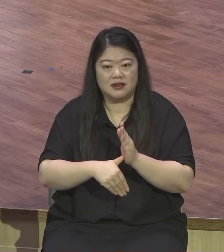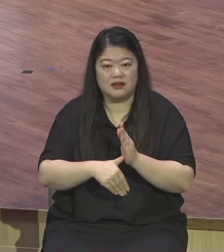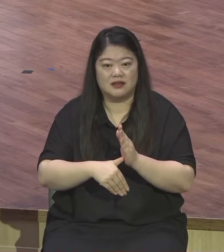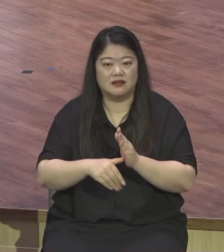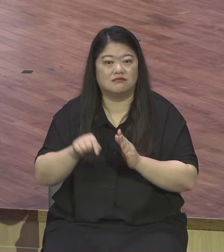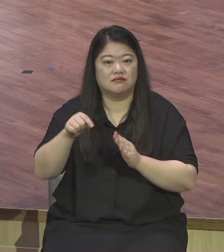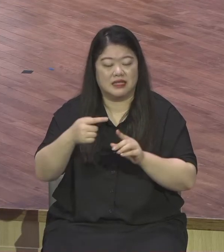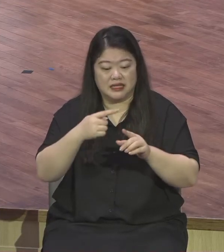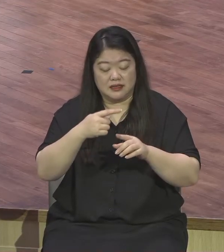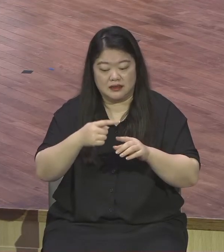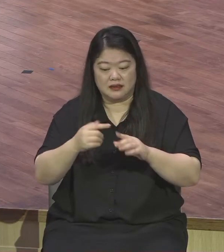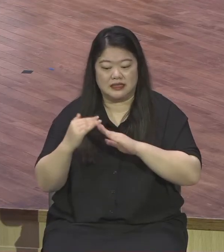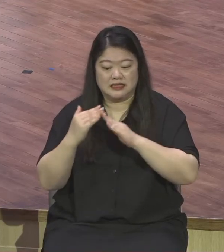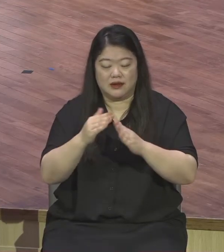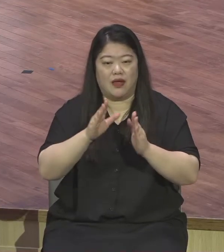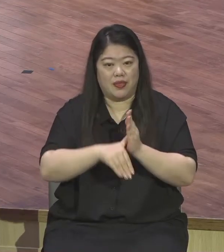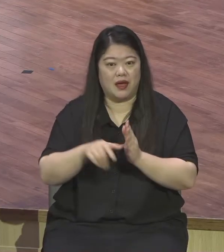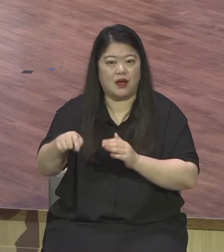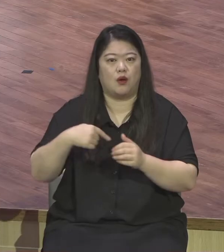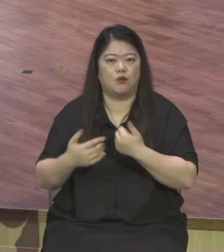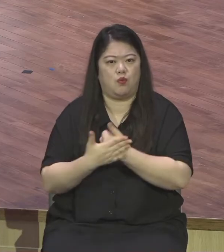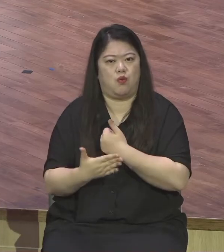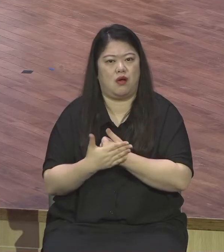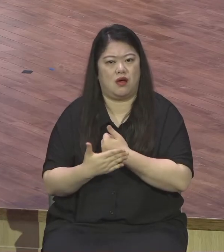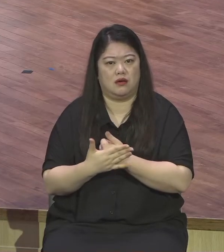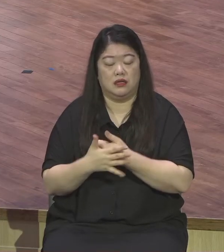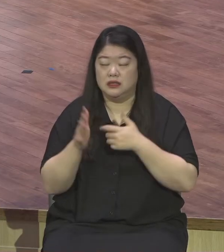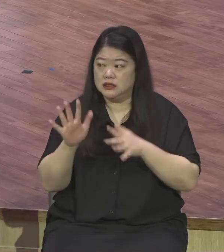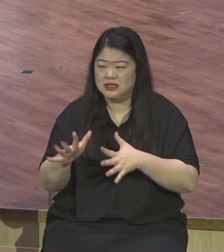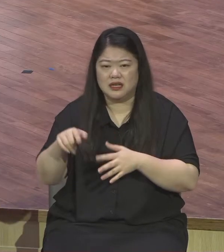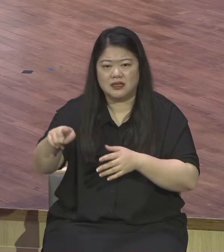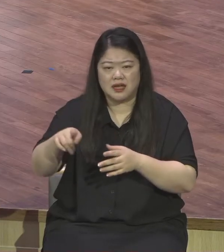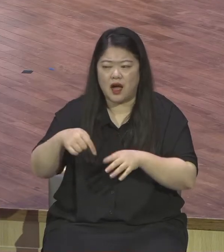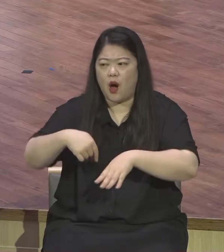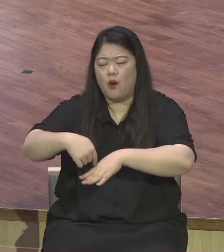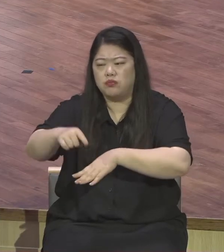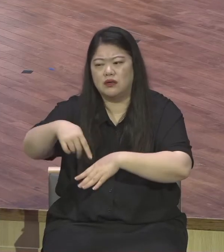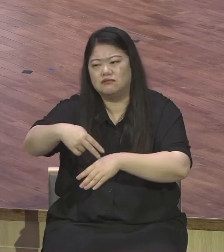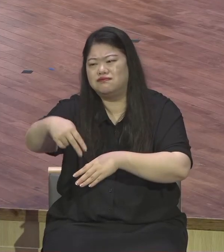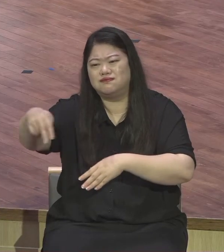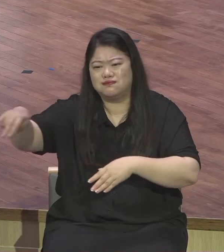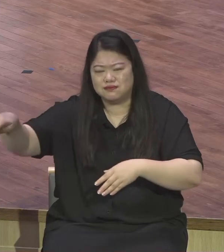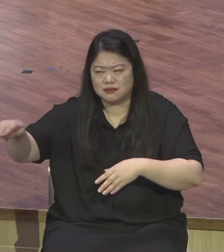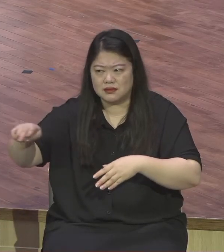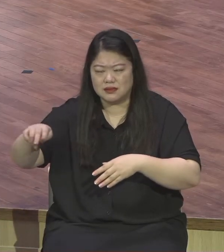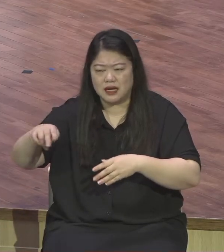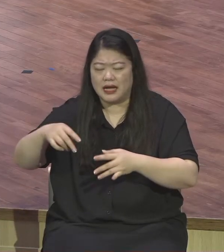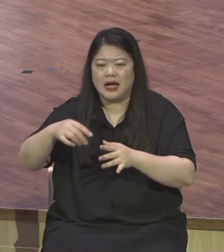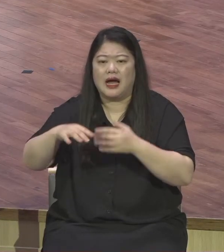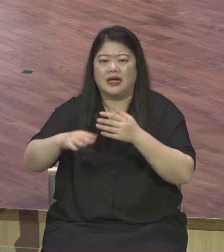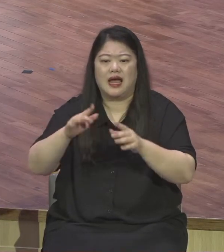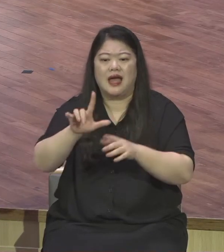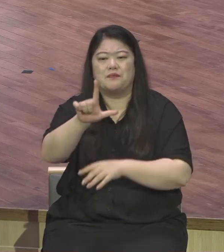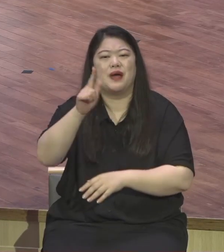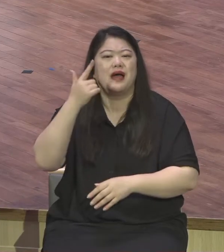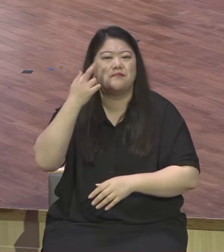30년만 보는 것 같아요 얼굴이 많이 탄 것 같아요 물리에서 보니까 LA에 미국에 살고 또